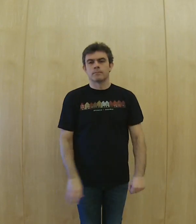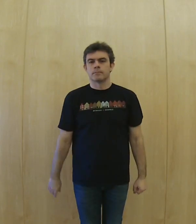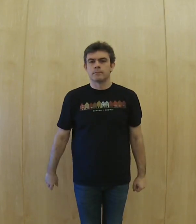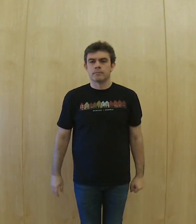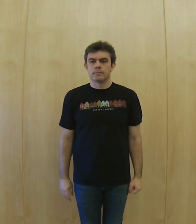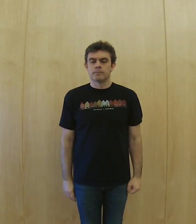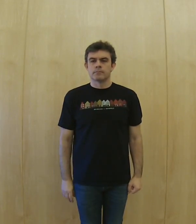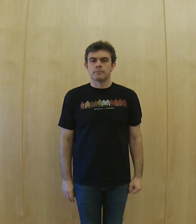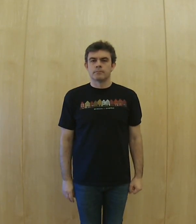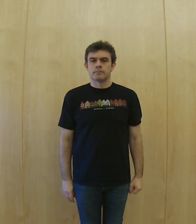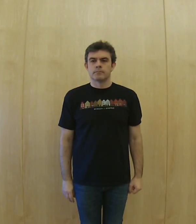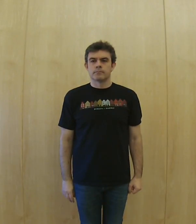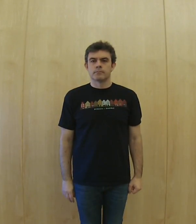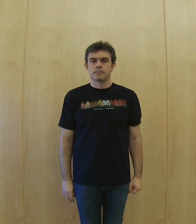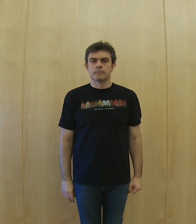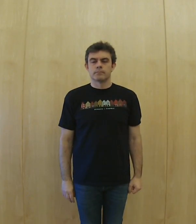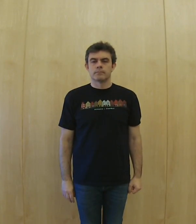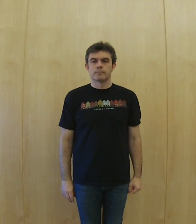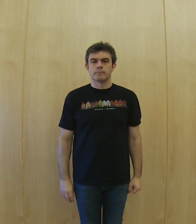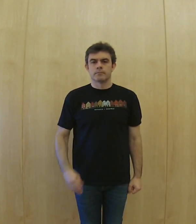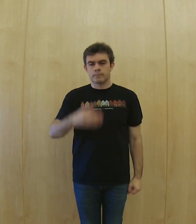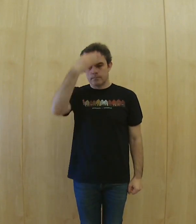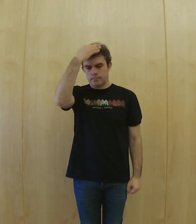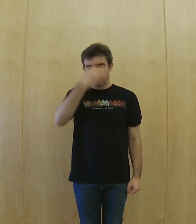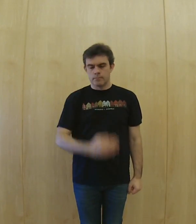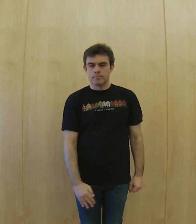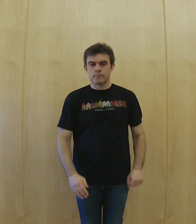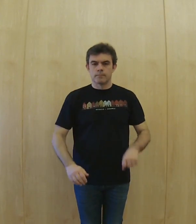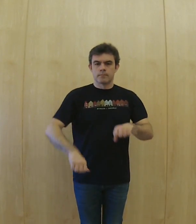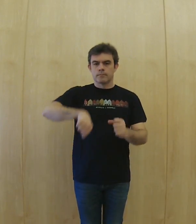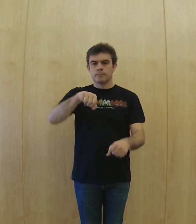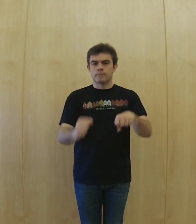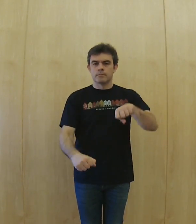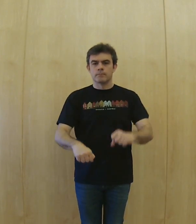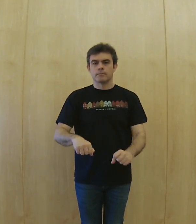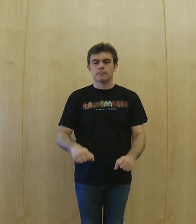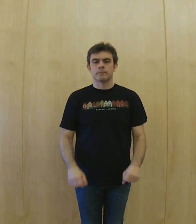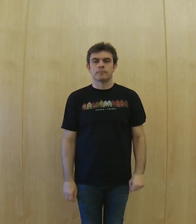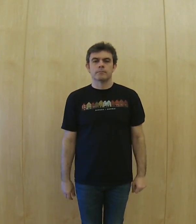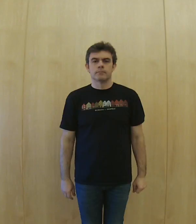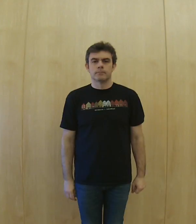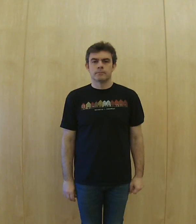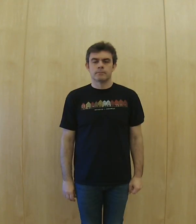percusión corporal, corporal, en el suelo,